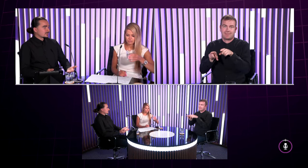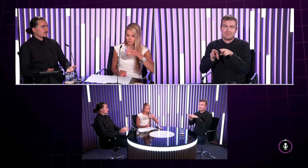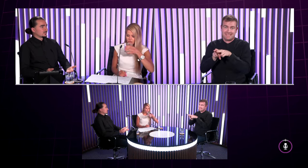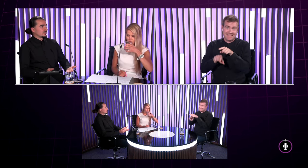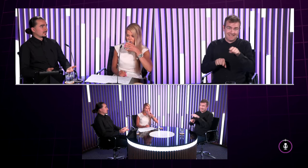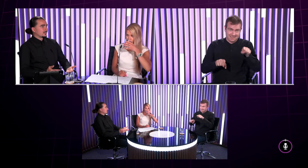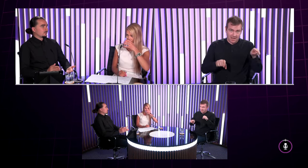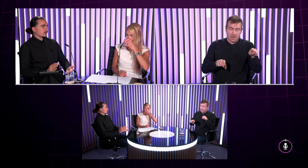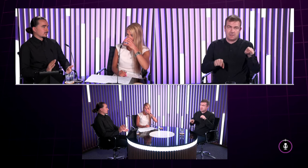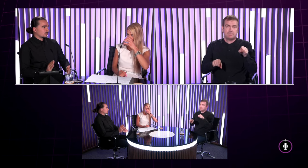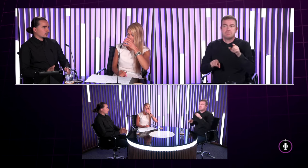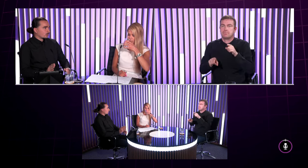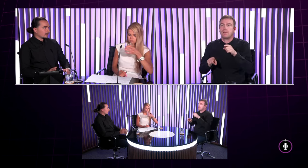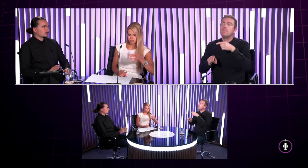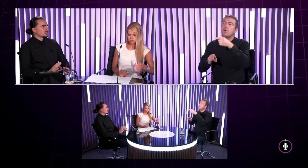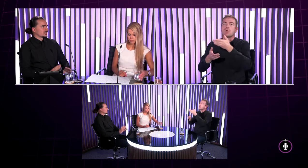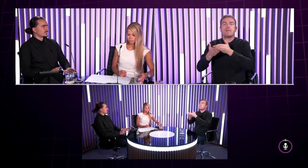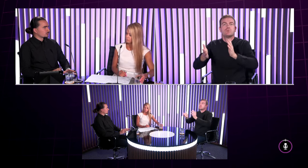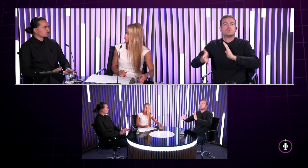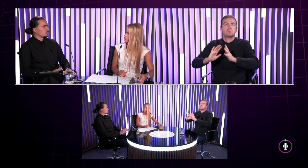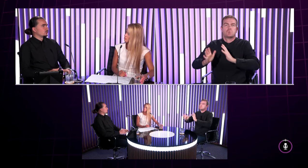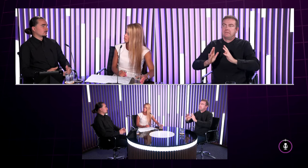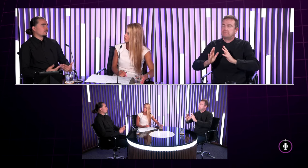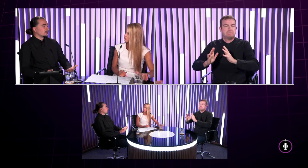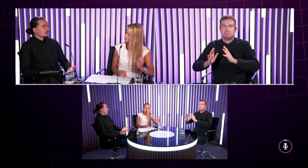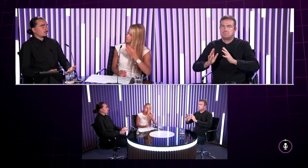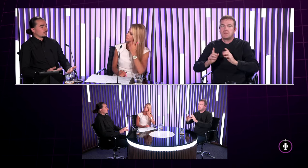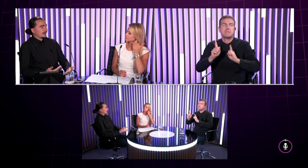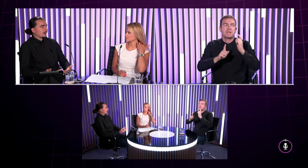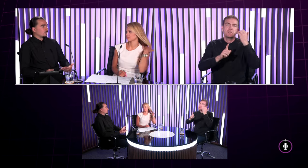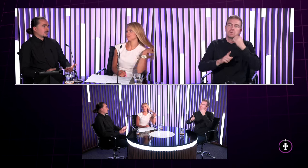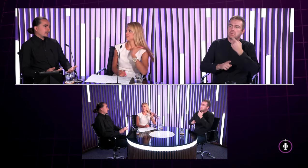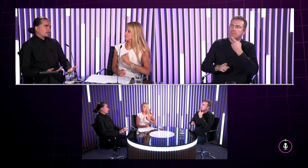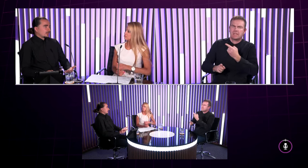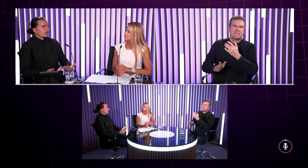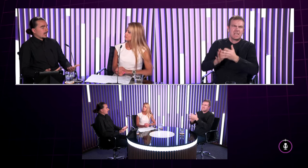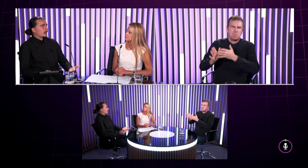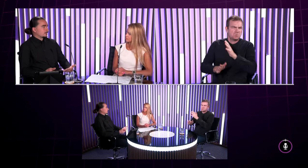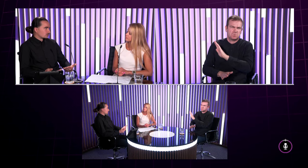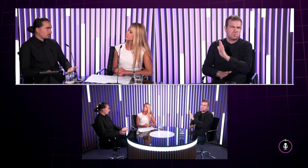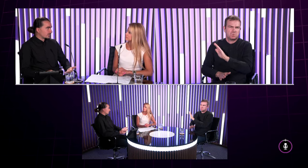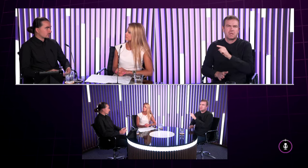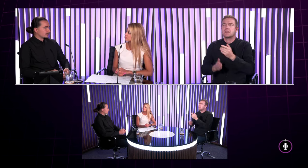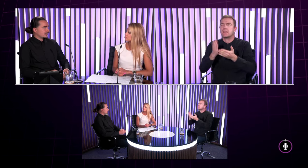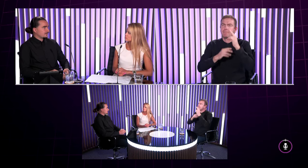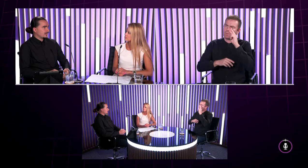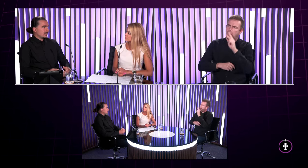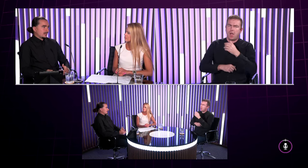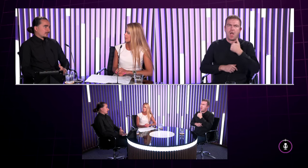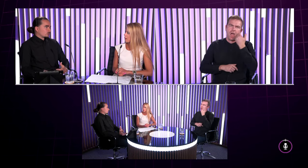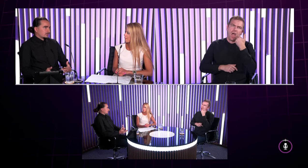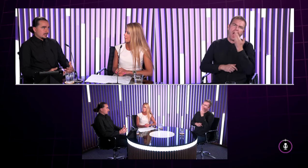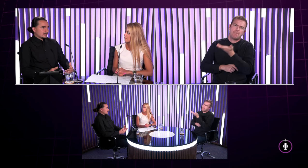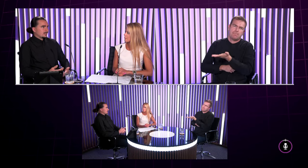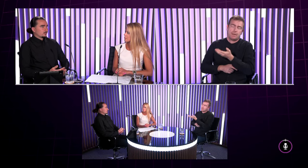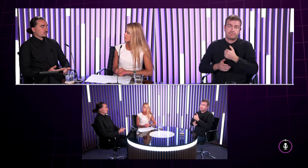stávalo sa že teda niekedy boli až tak ohriaknutí že neposunkuj lebo tak vôľak kedy to bolo brané ako taká hamba by som povedal až do nejakej miery